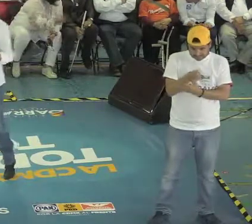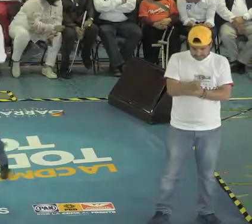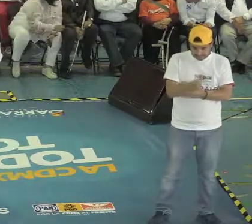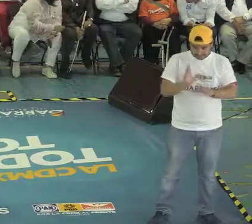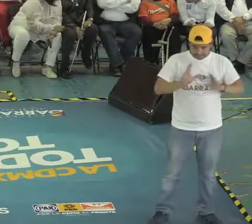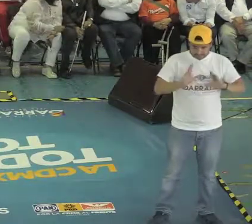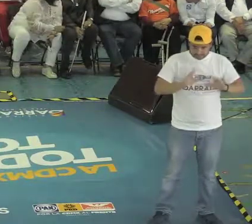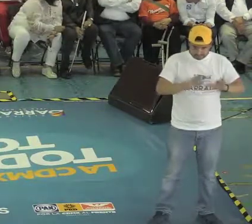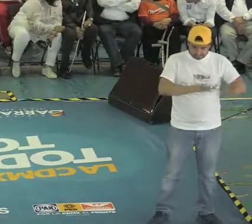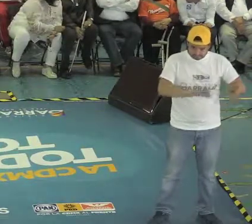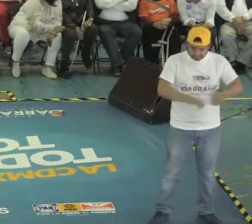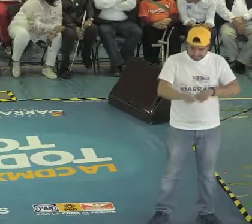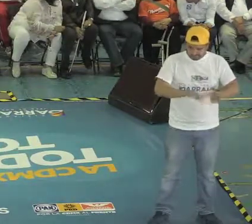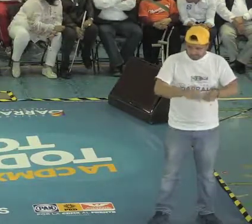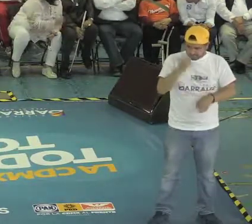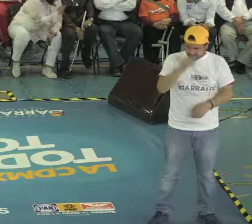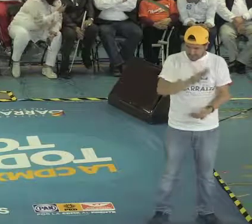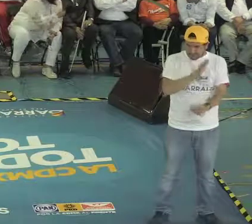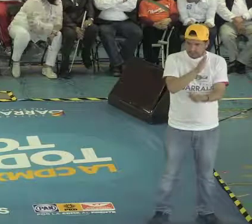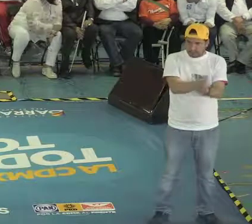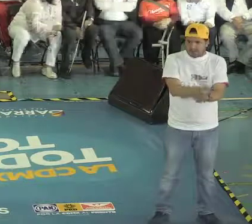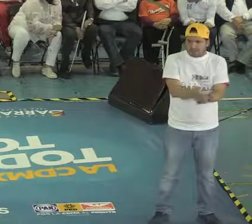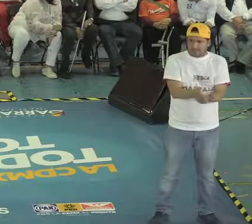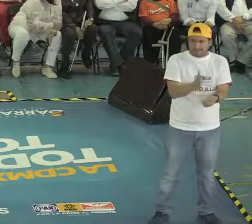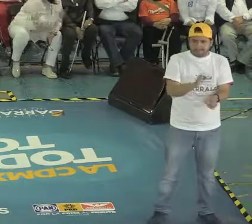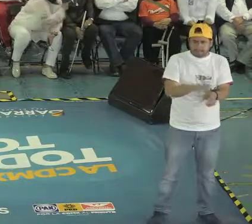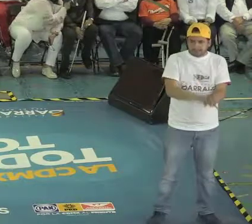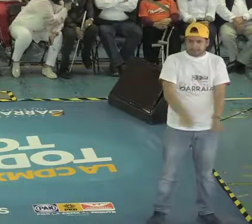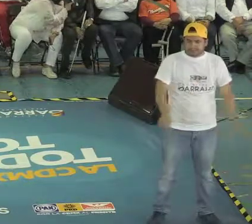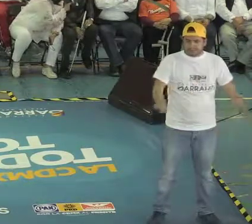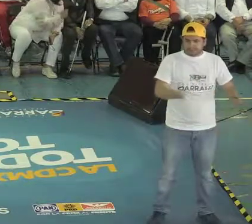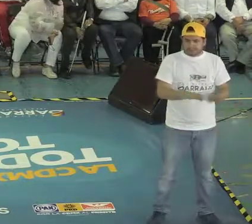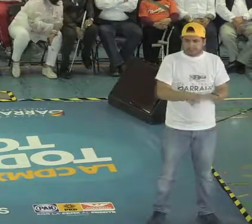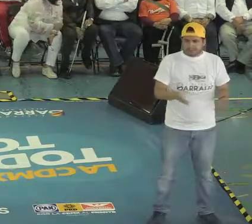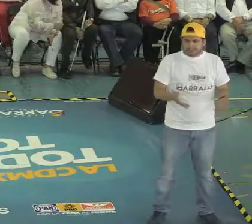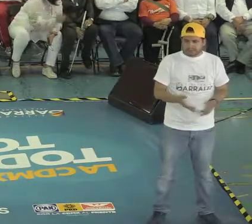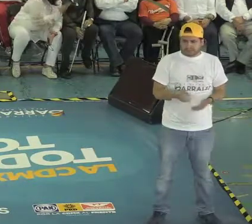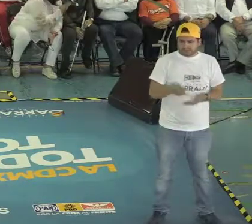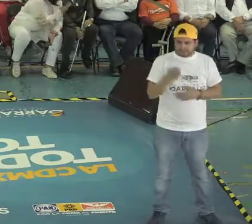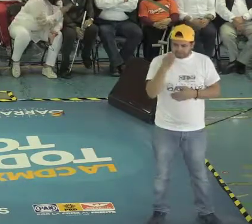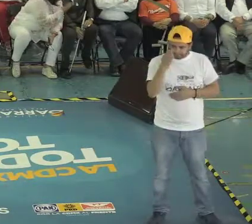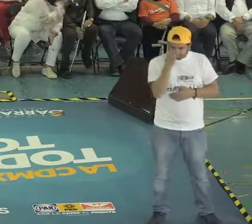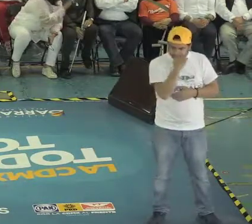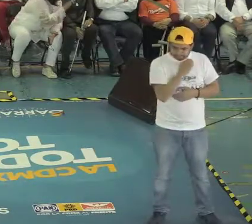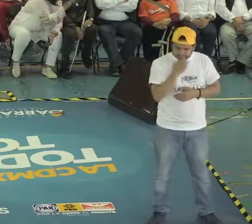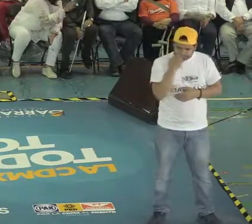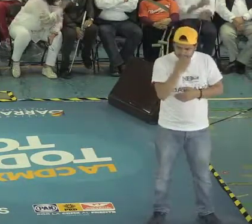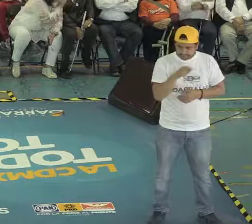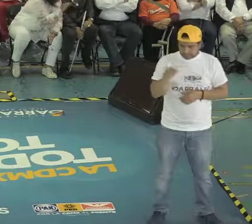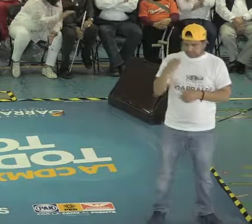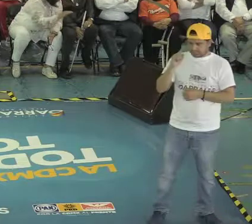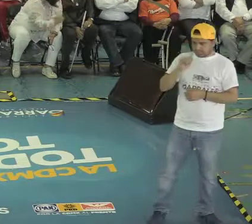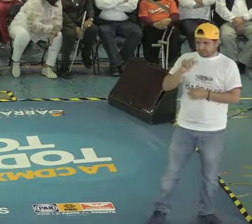para que tengan estas alternativas. Y lo más importante, que las escuelas de esta ciudad no le